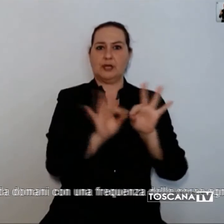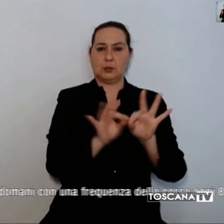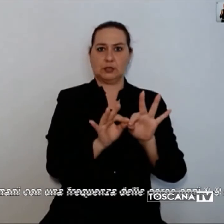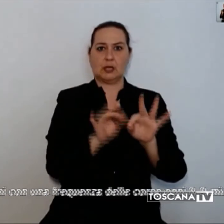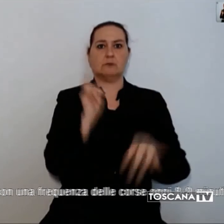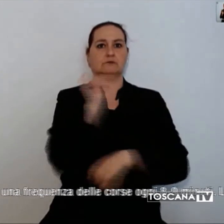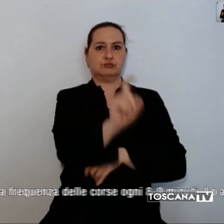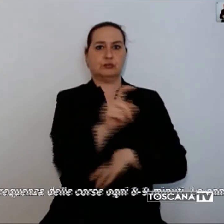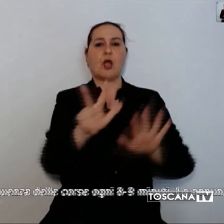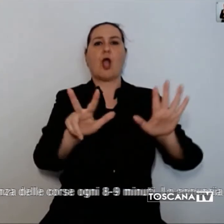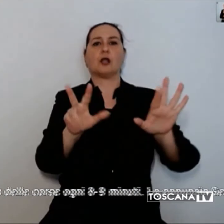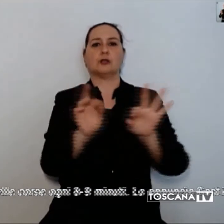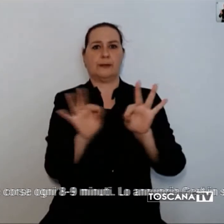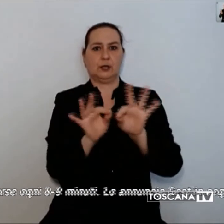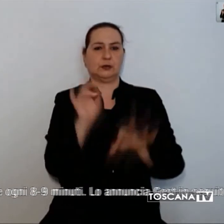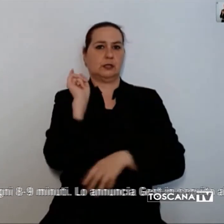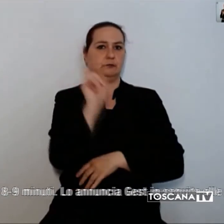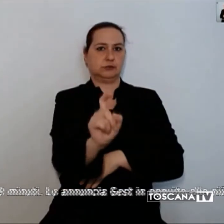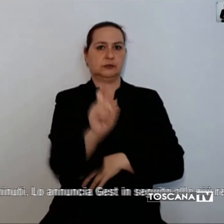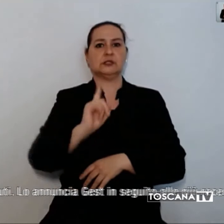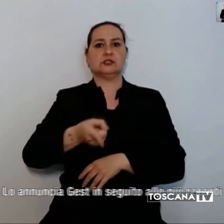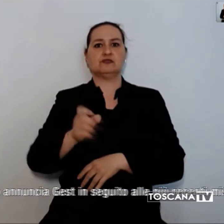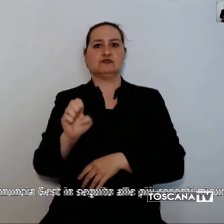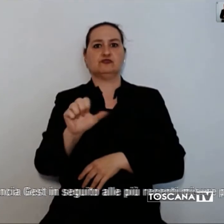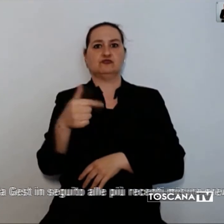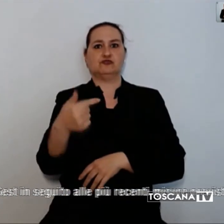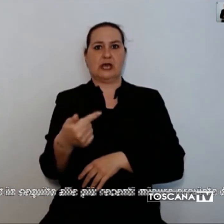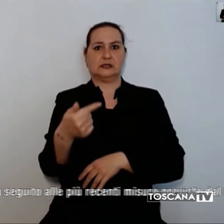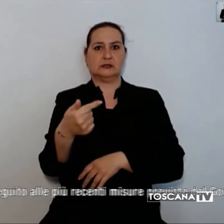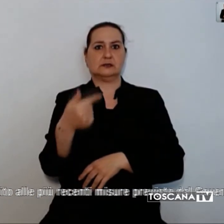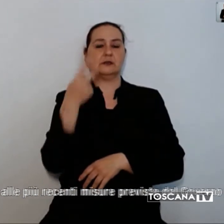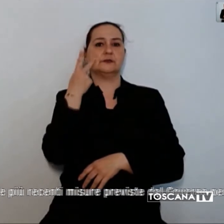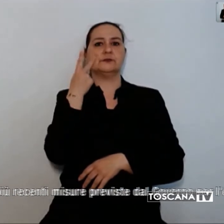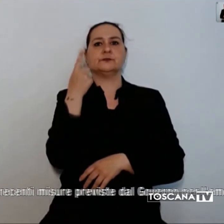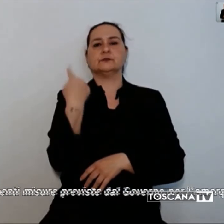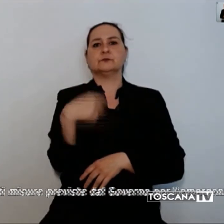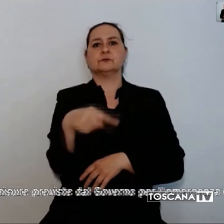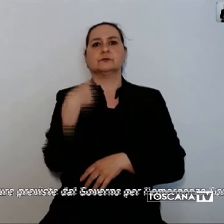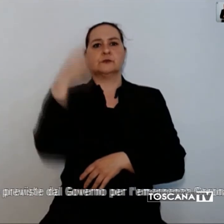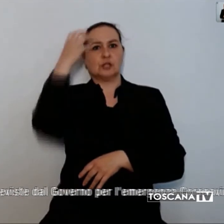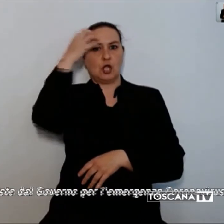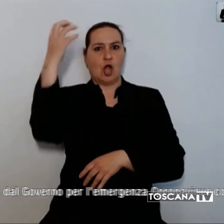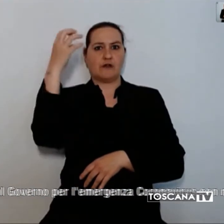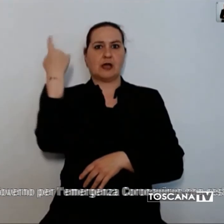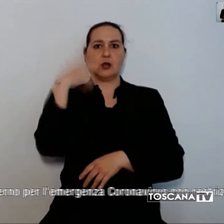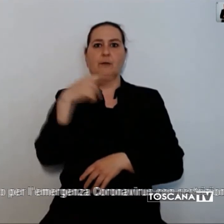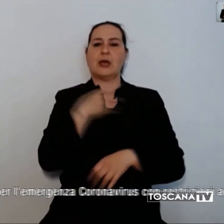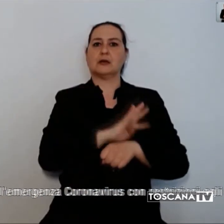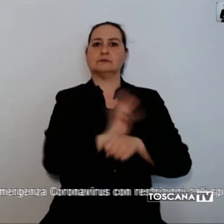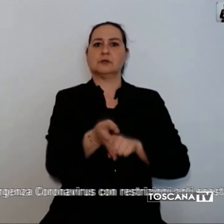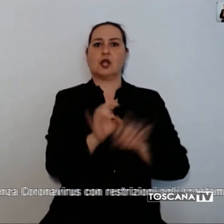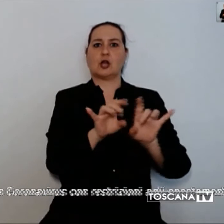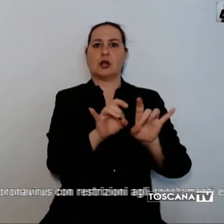Lo annuncia GEST dopo le recenti misure previste dal Governo per l'emergenza coronavirus con